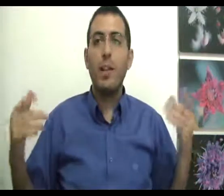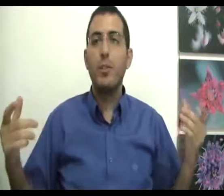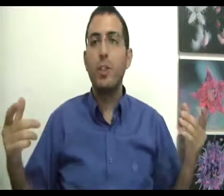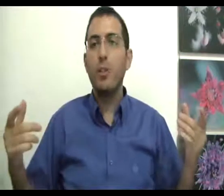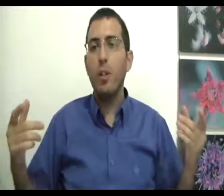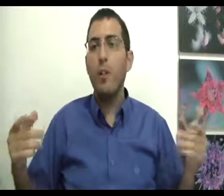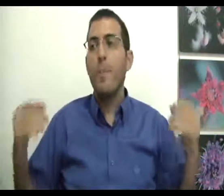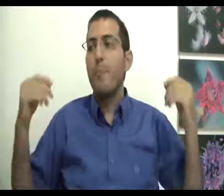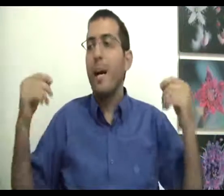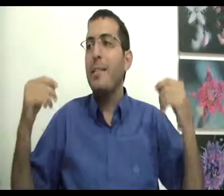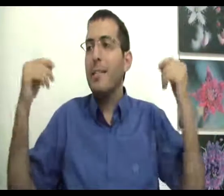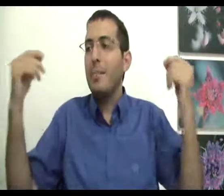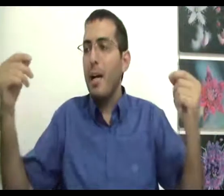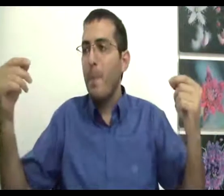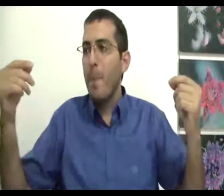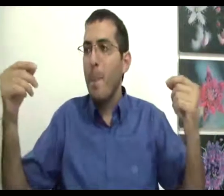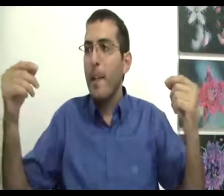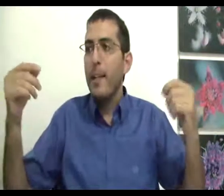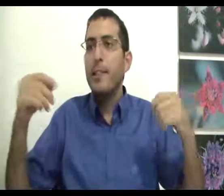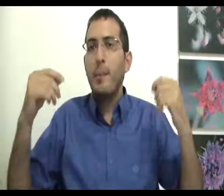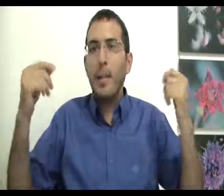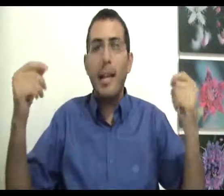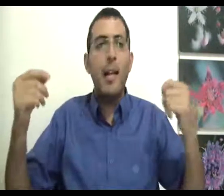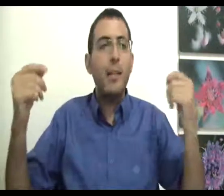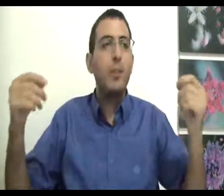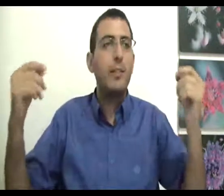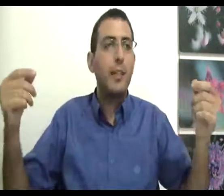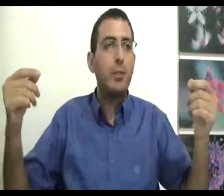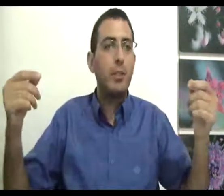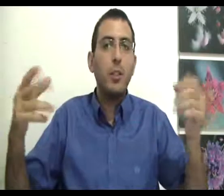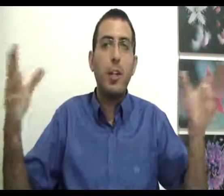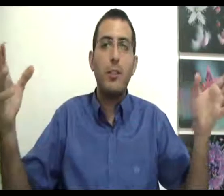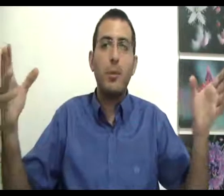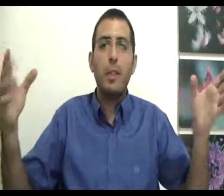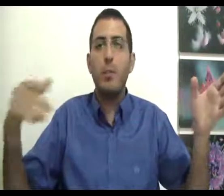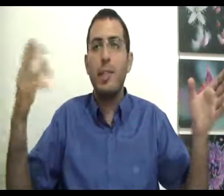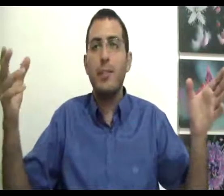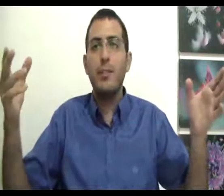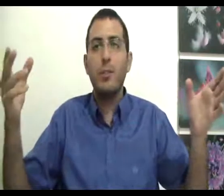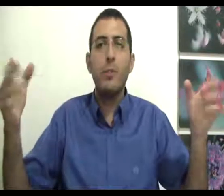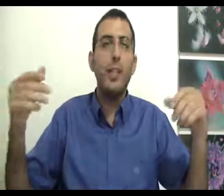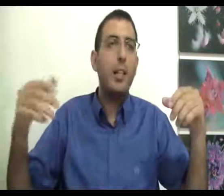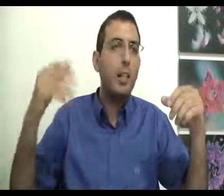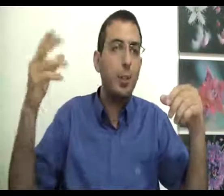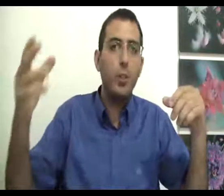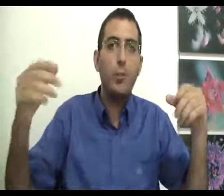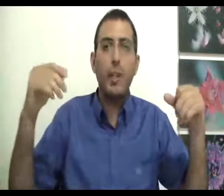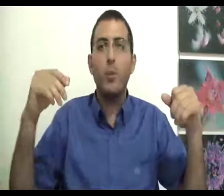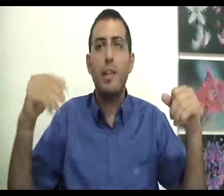והרצון שיש לו, מה הסיבה שבג marvelה אני רוצה את הרצון הזה? כל רצון, בנאדם רוצה את זה רצון, רוצה שהלדים שלא יהיו בריאים, רוצה